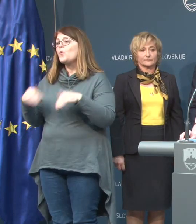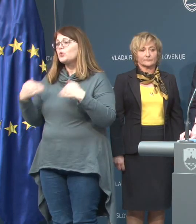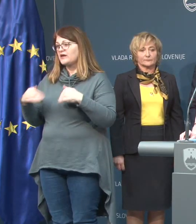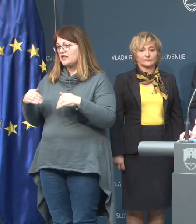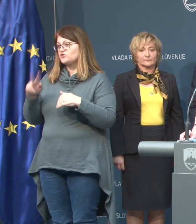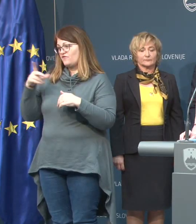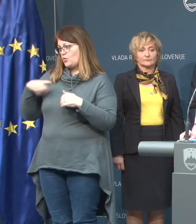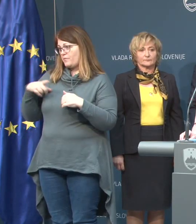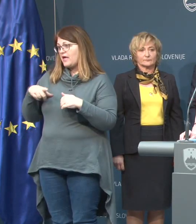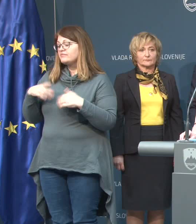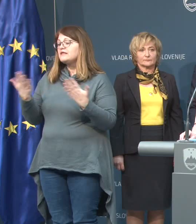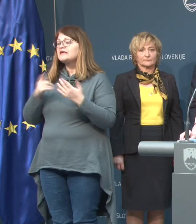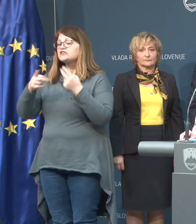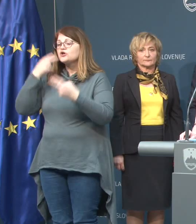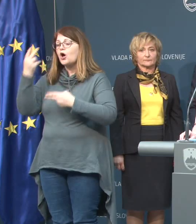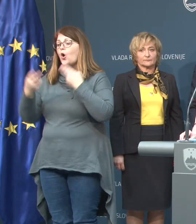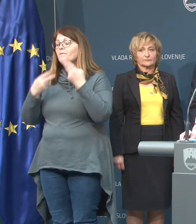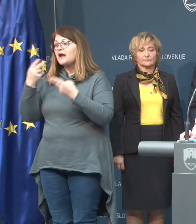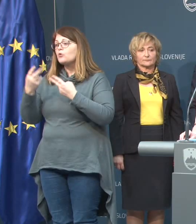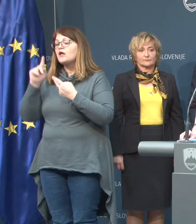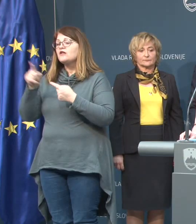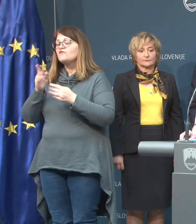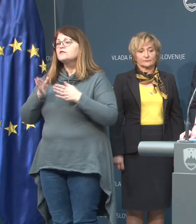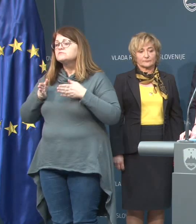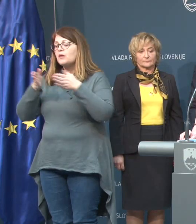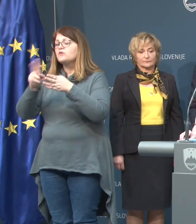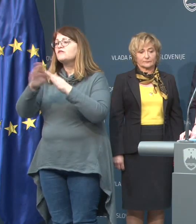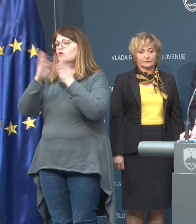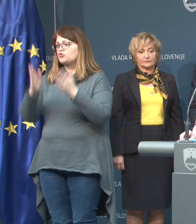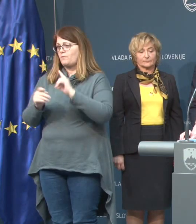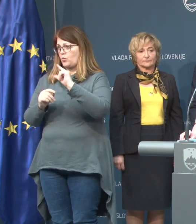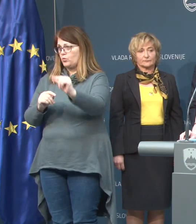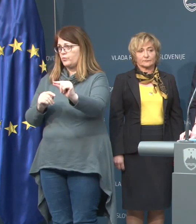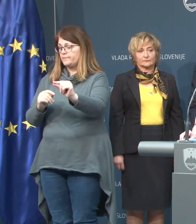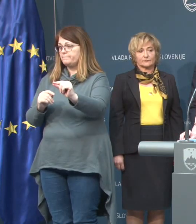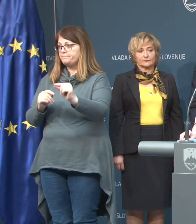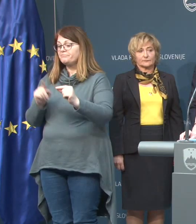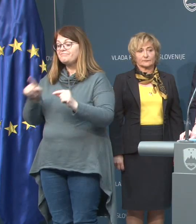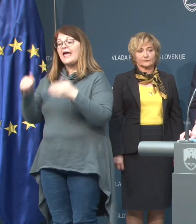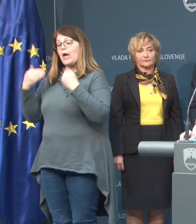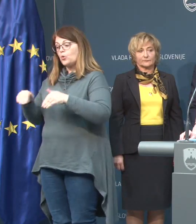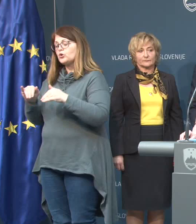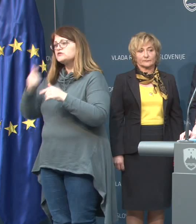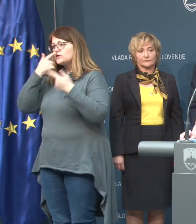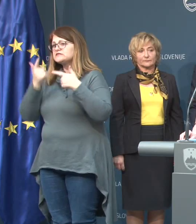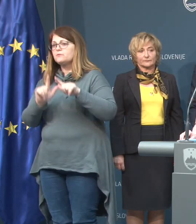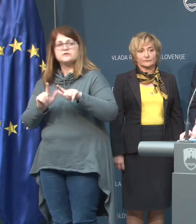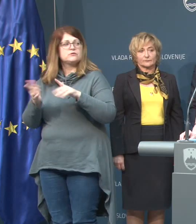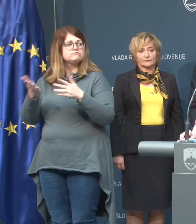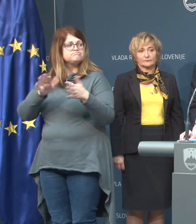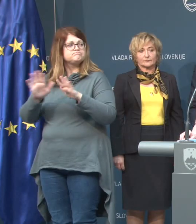kjer so ga obravnavali in napotili v domačo oskrbo, urgenco je zapustil